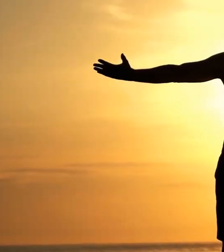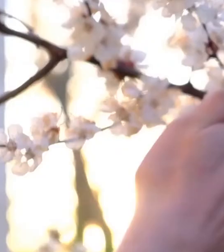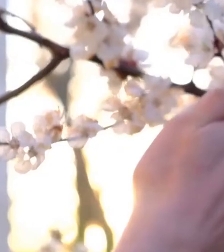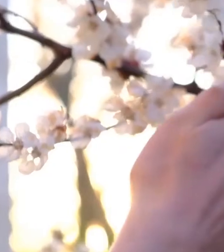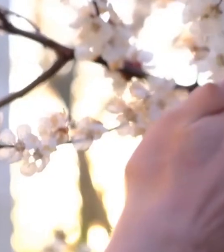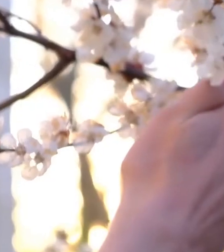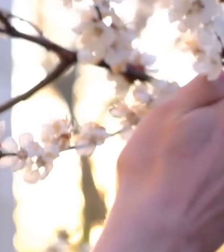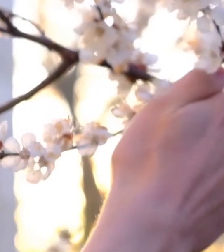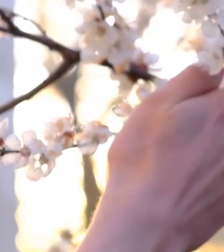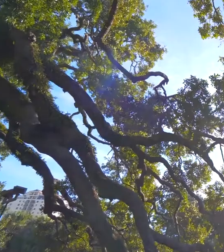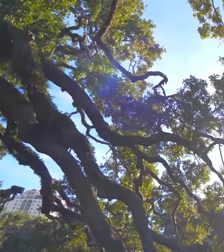Un Momento de Paz.